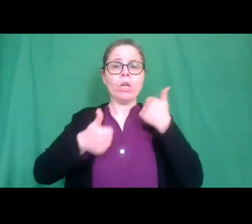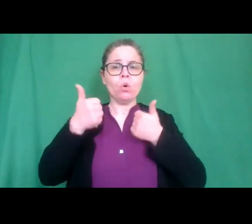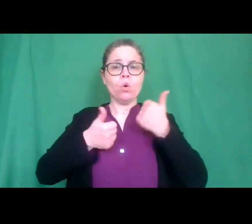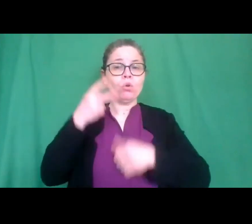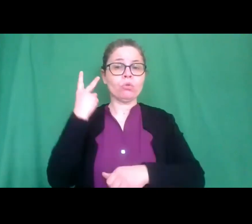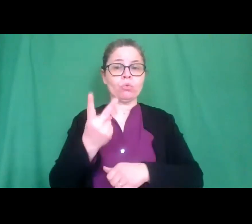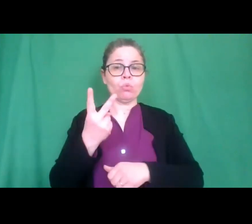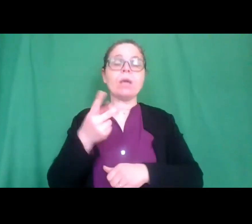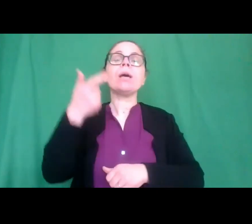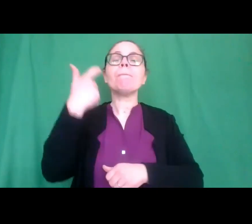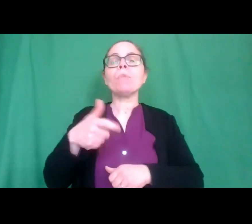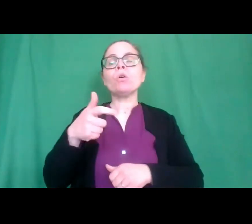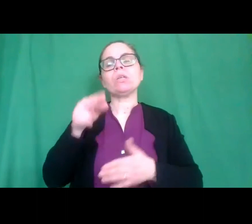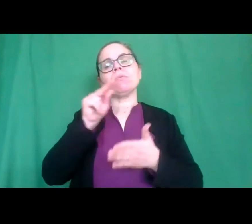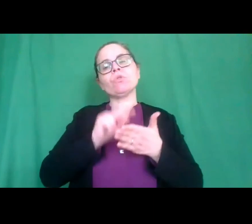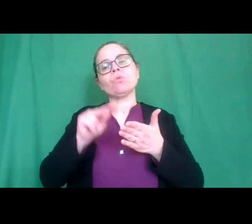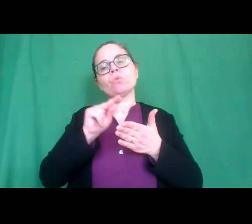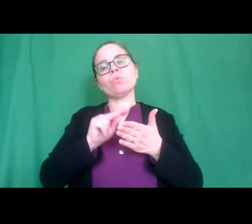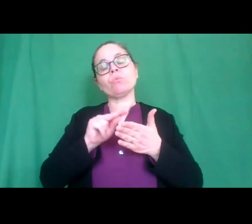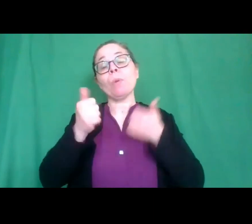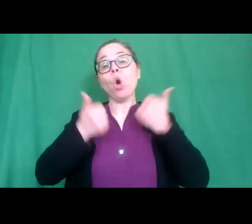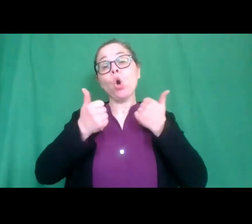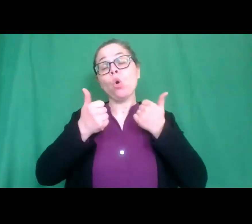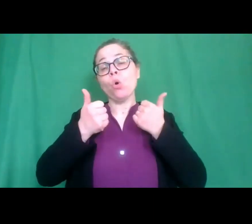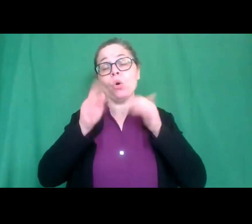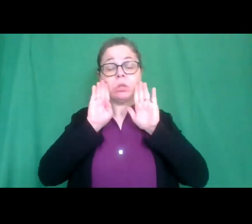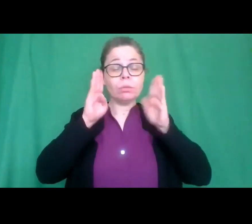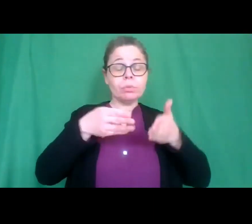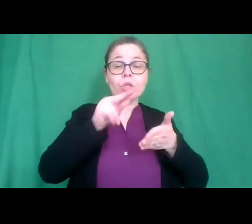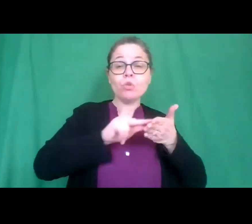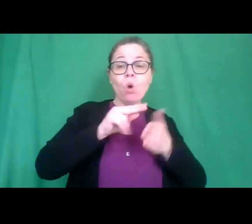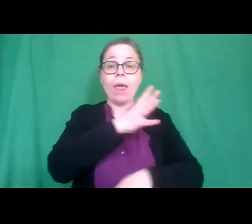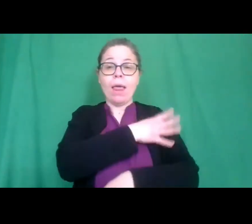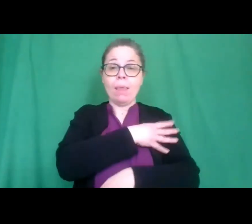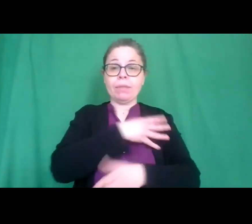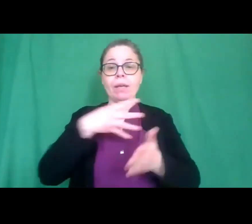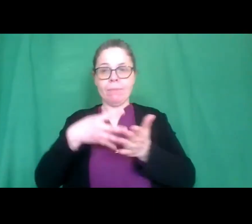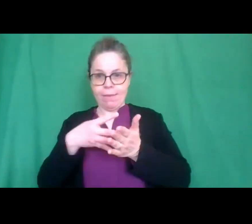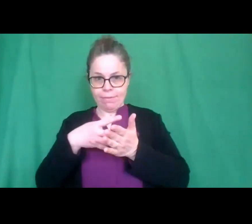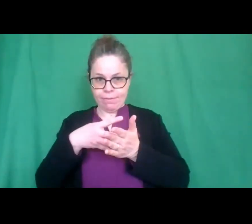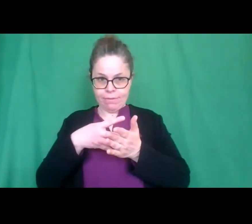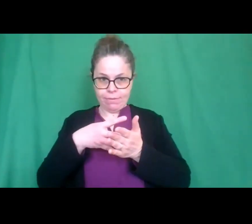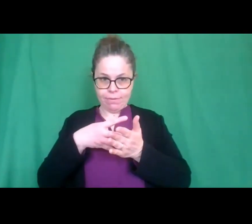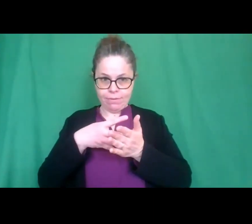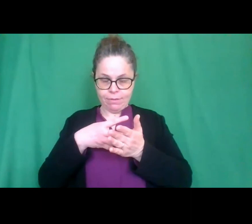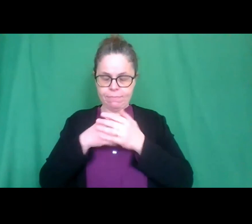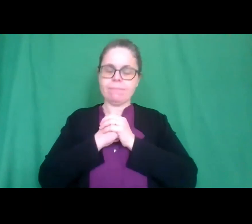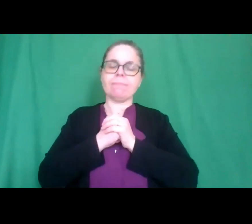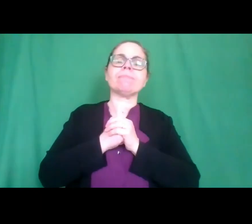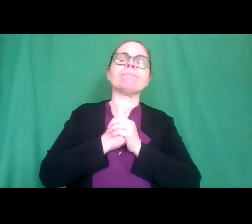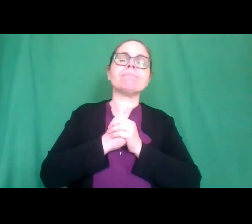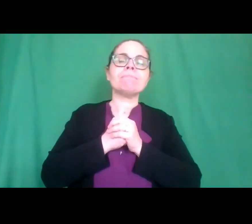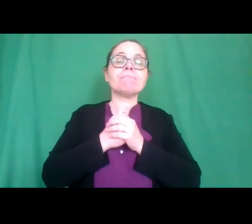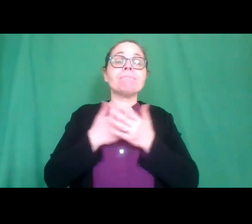il concorso era rivolto alle scuole elementari e le scuole medie primarie secondarie di primo